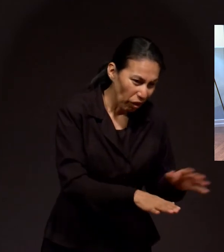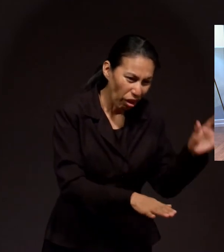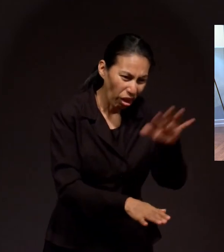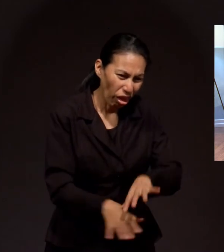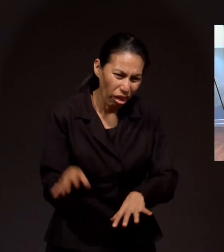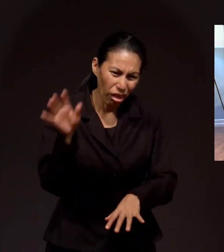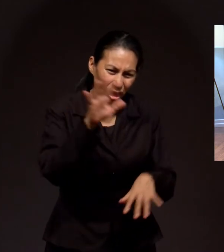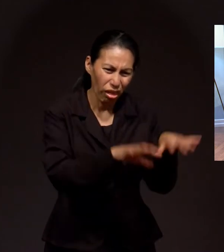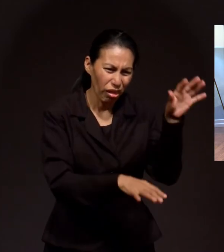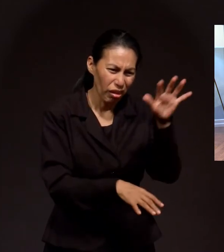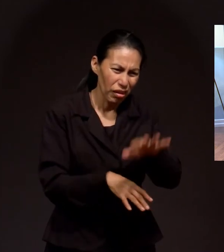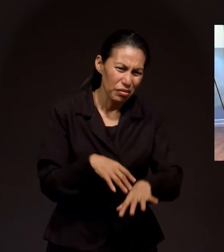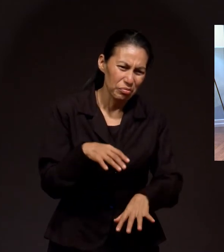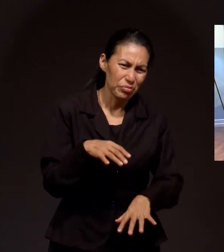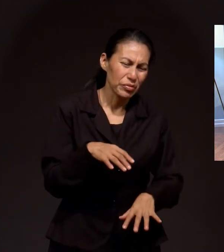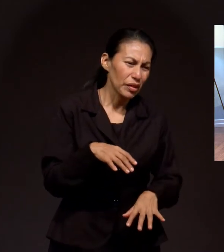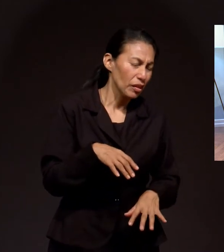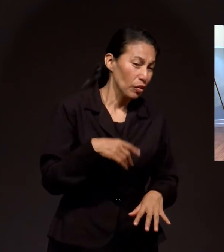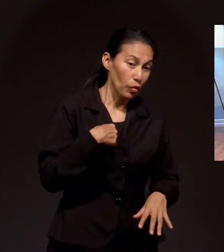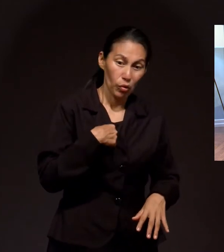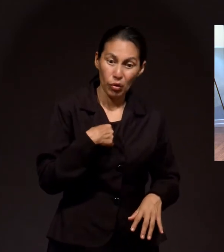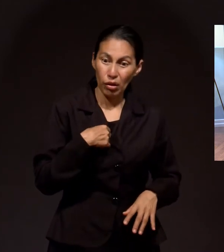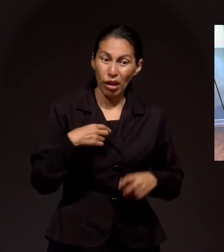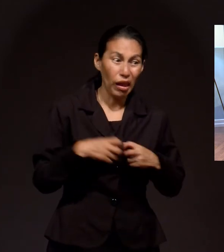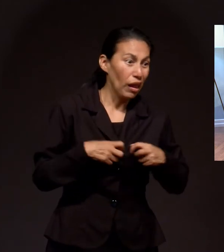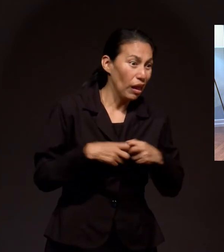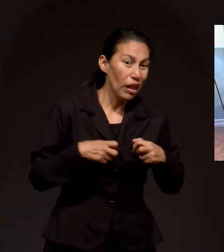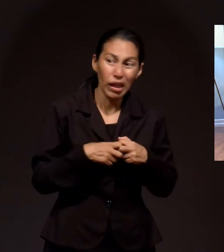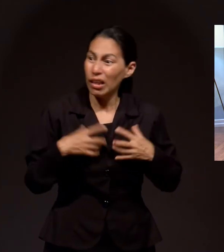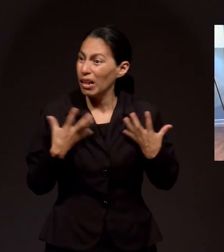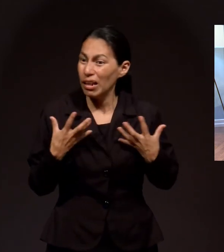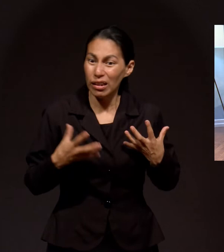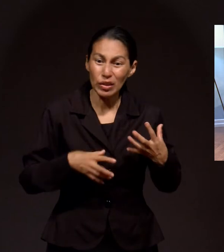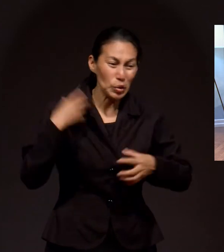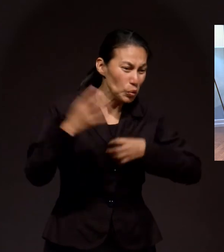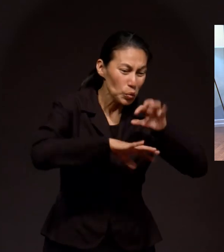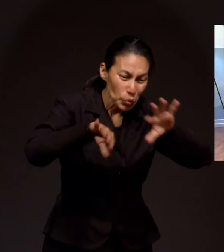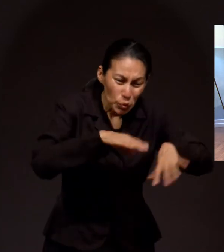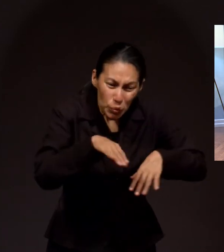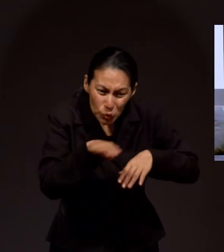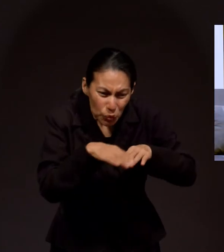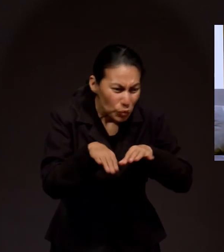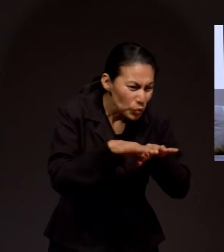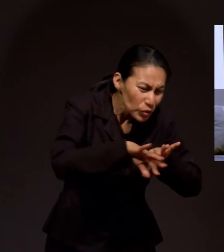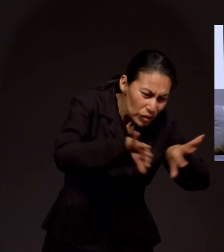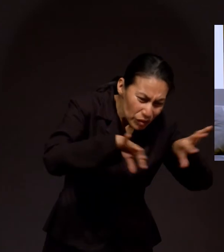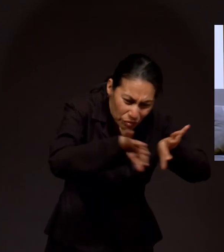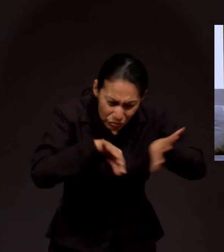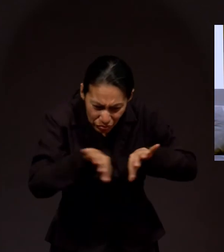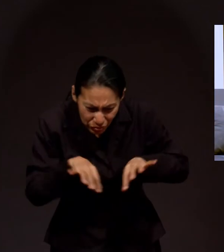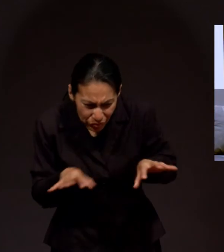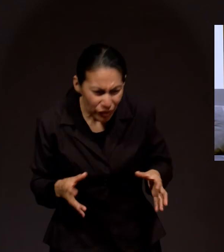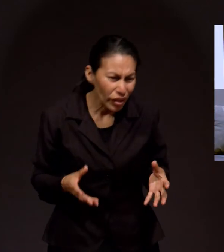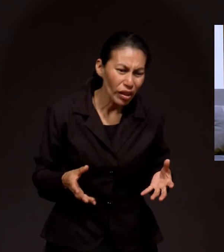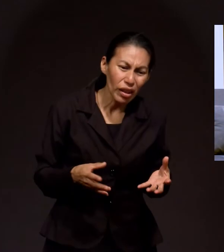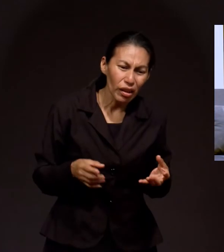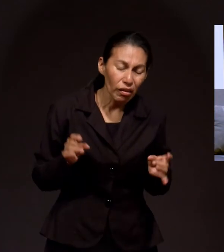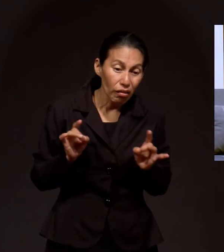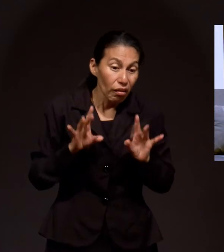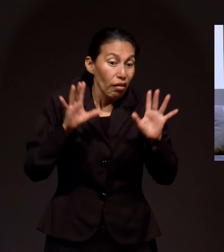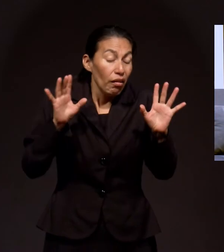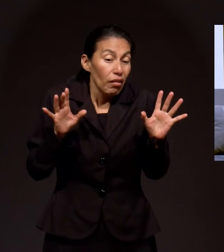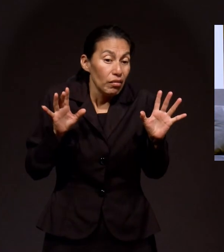momento yo dije, wow, ¿qué hago? Entonces yo en mi desespero empiezo a buscar a mis hijos, a buscar a mis hijos, hasta que de repente,